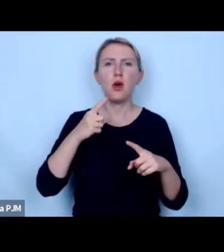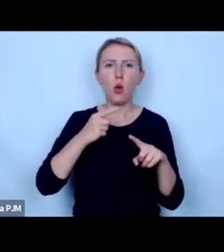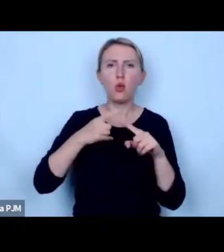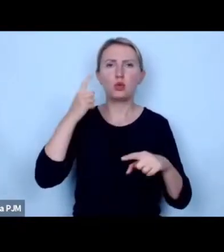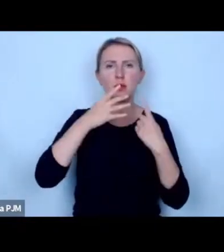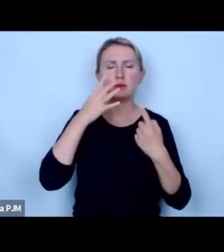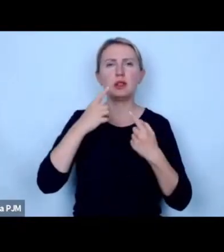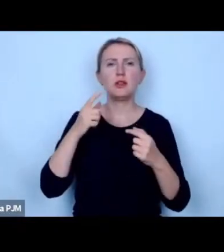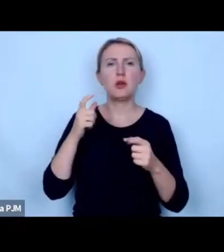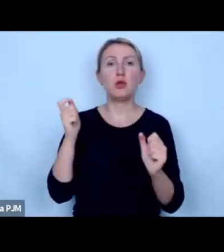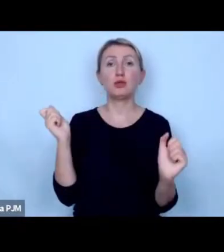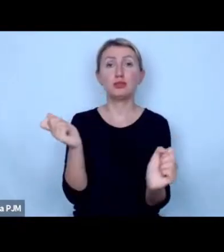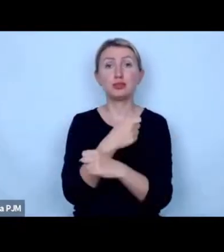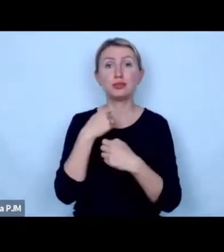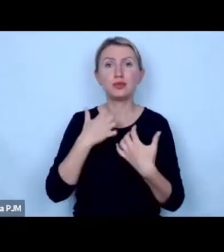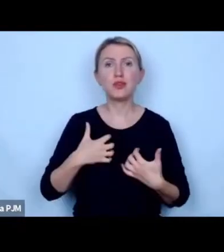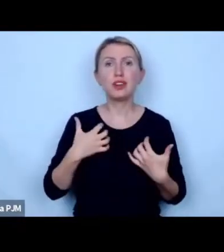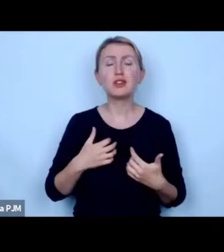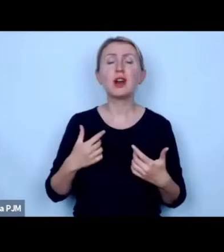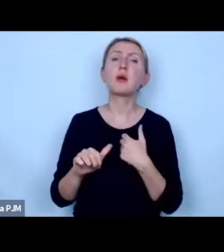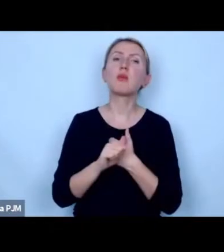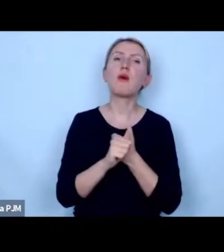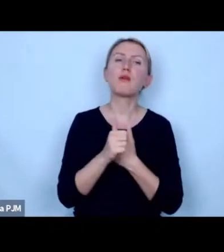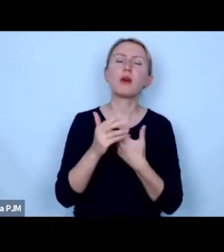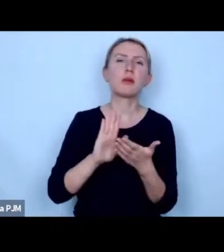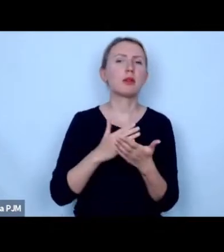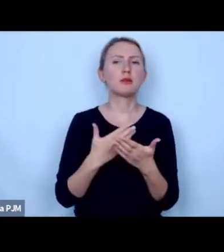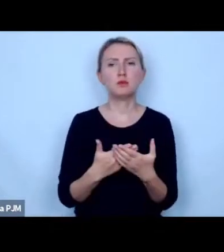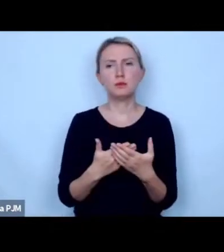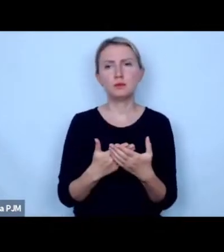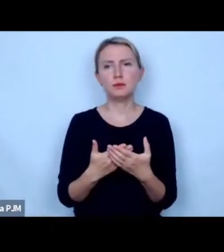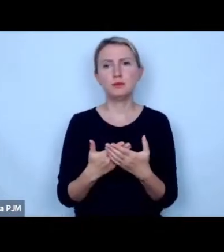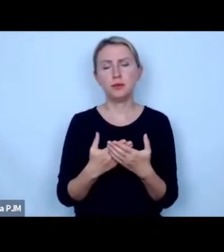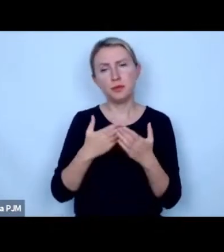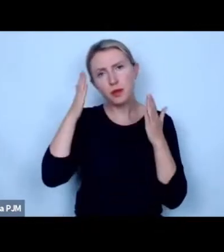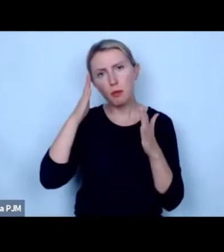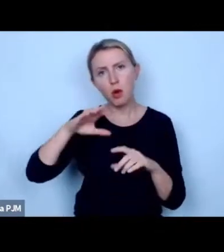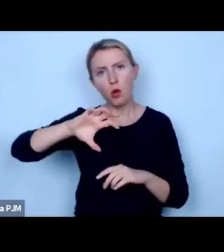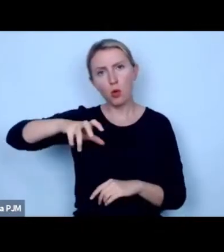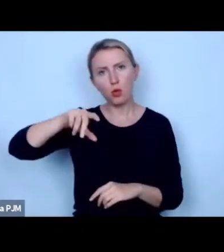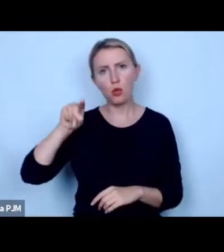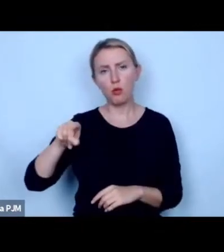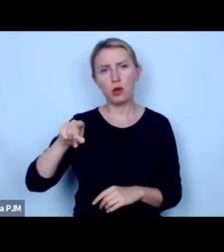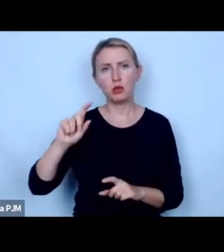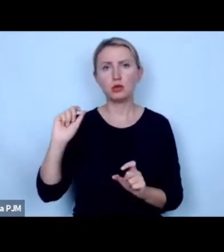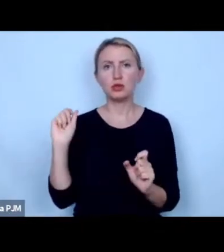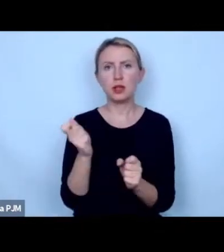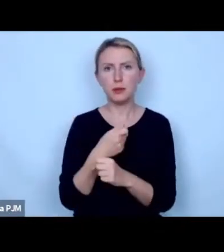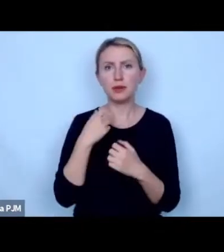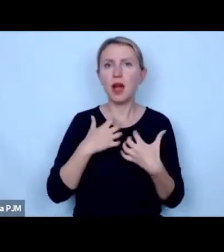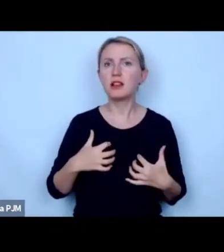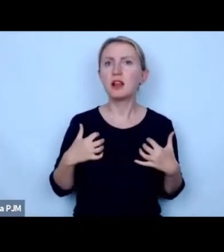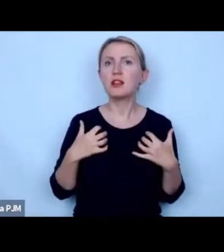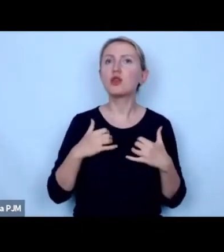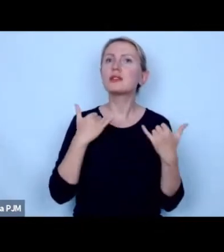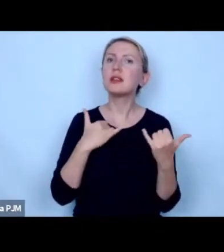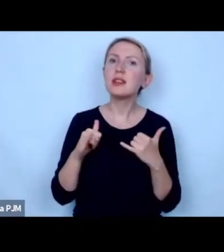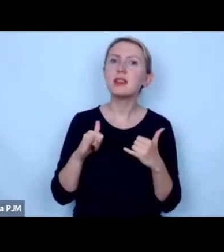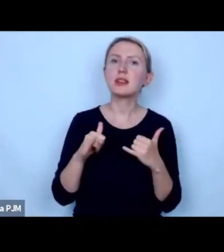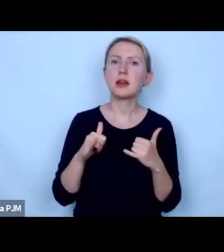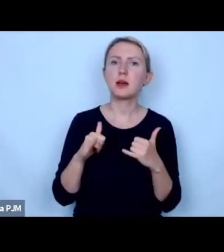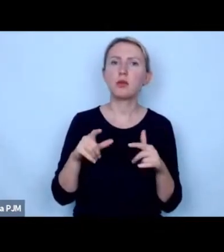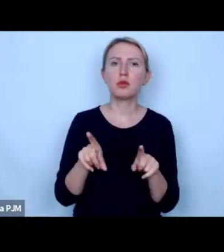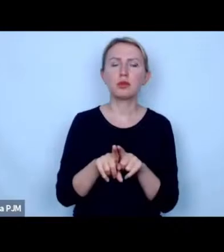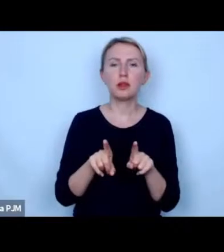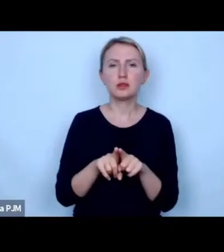po prostu po prostu on wynika z tego że jakby podejście tej grupy do zabijania zwierząt jest inne ponieważ również